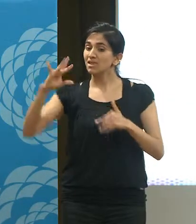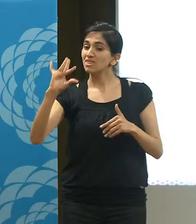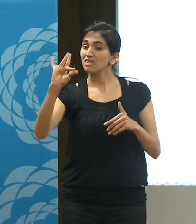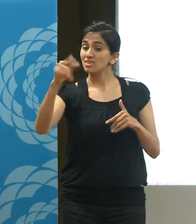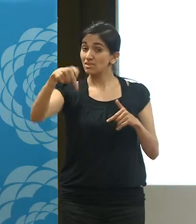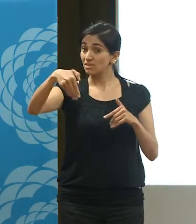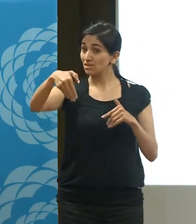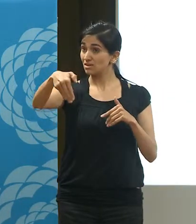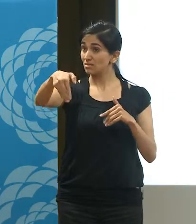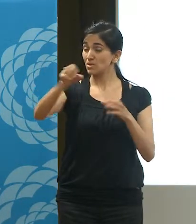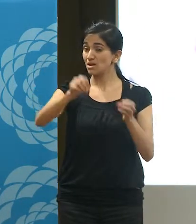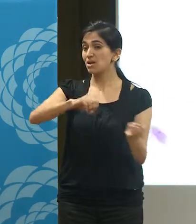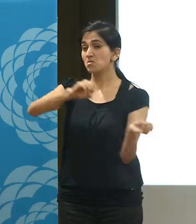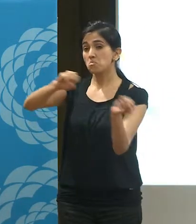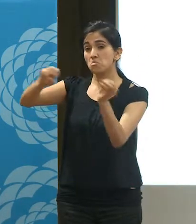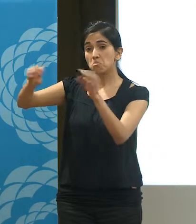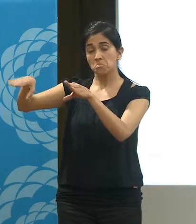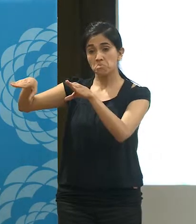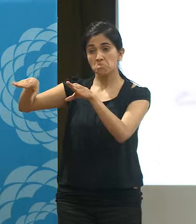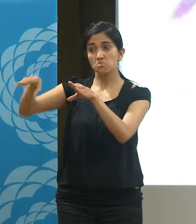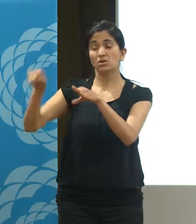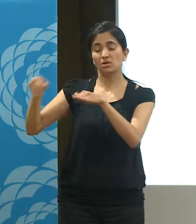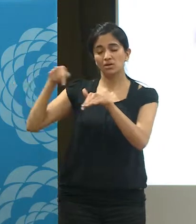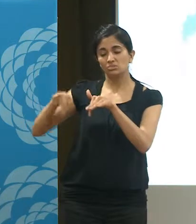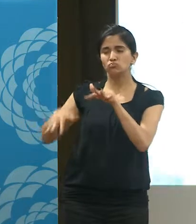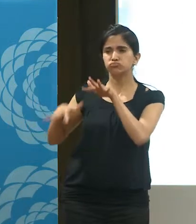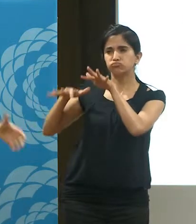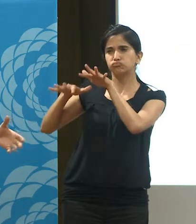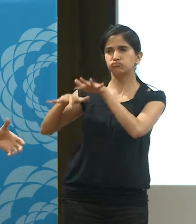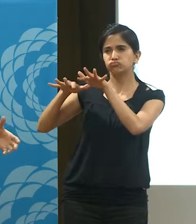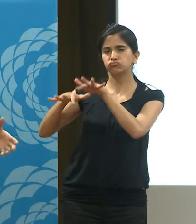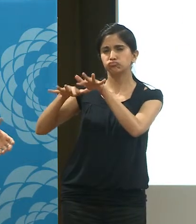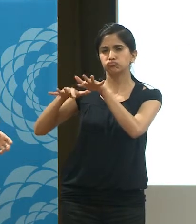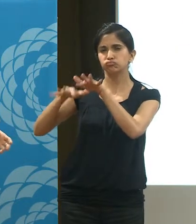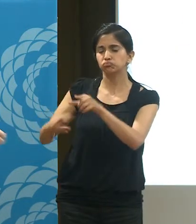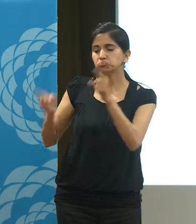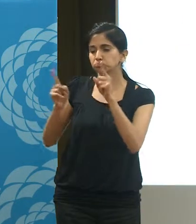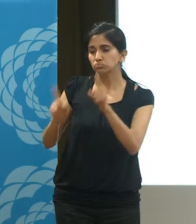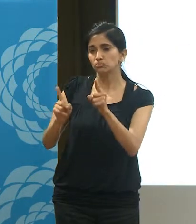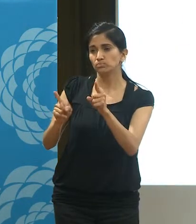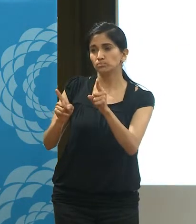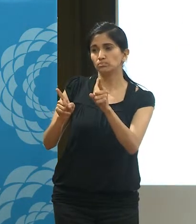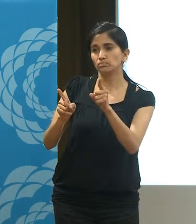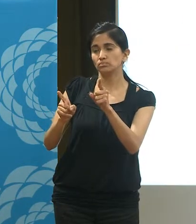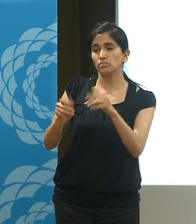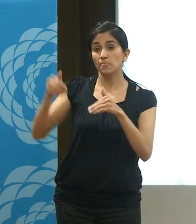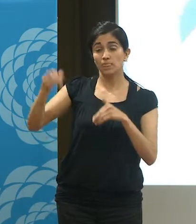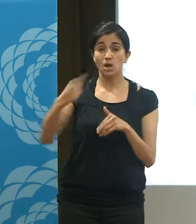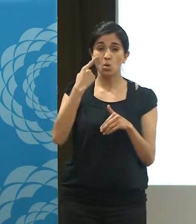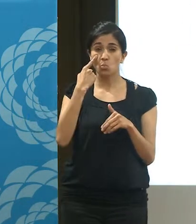ir a sus casas y va a seguir militando, como militamos todos nosotros, que vamos a militar allá y también volvemos a dormir en nuestras casas, y la